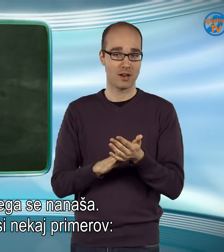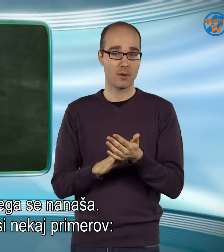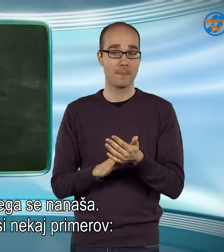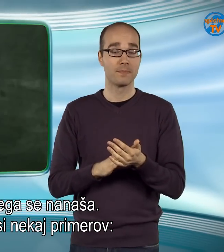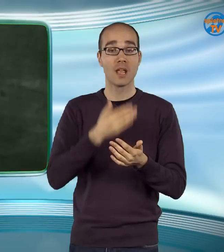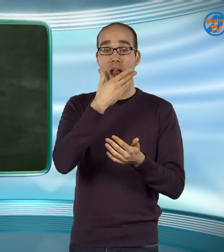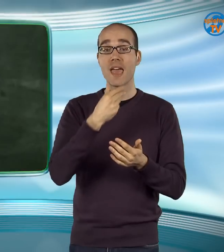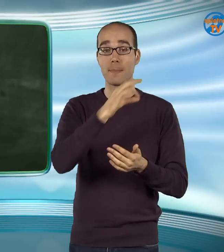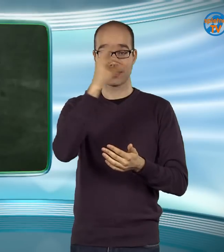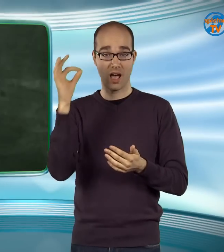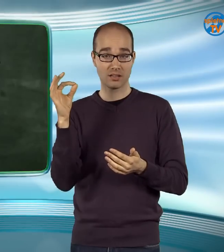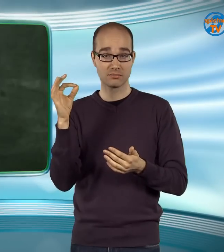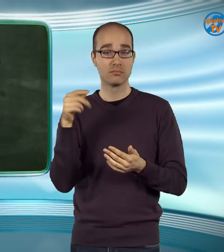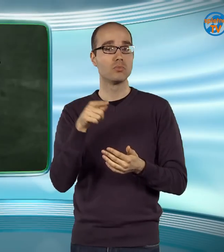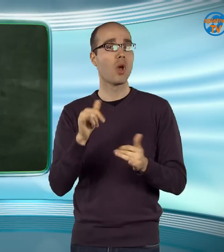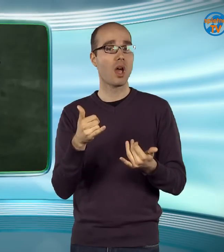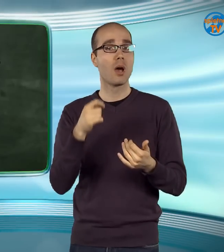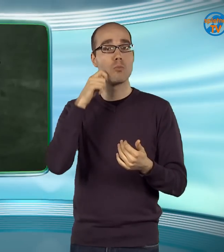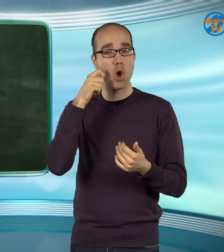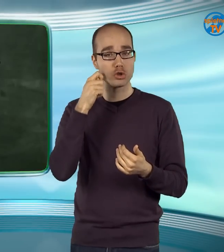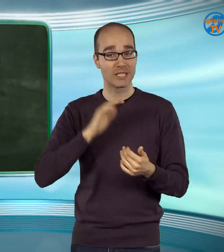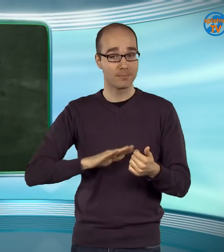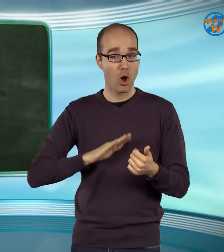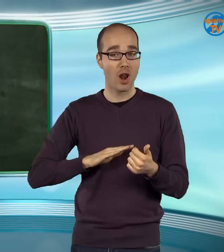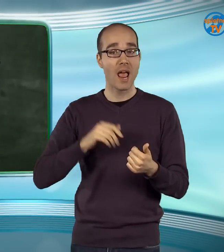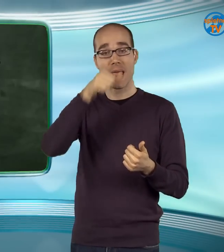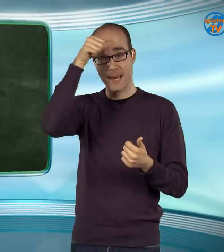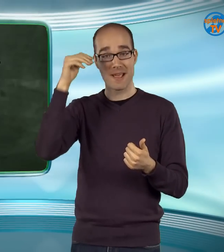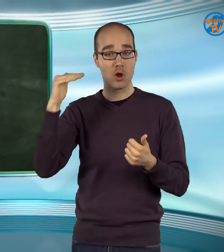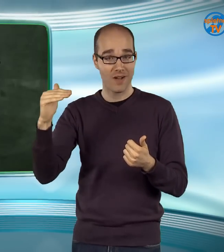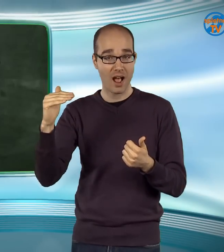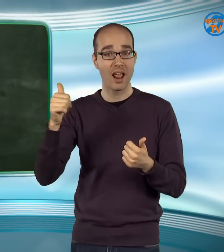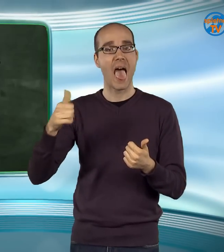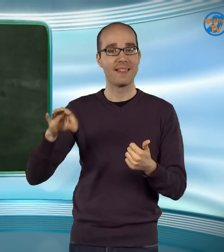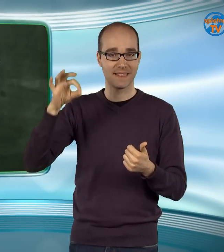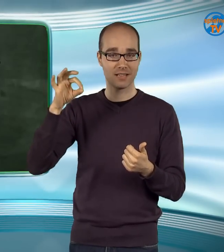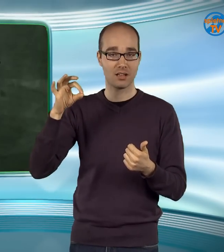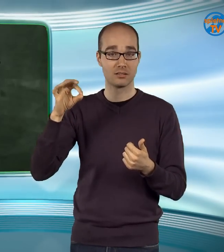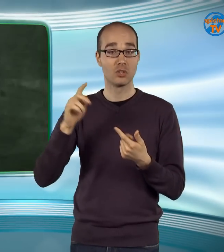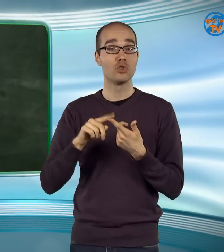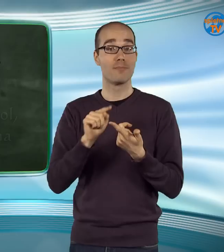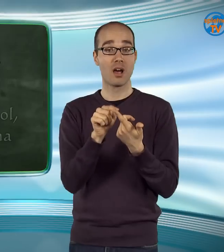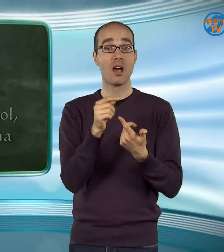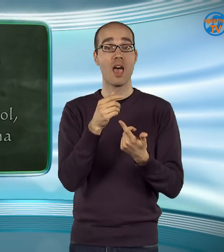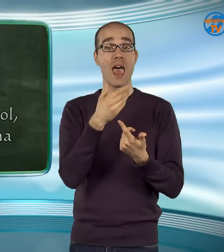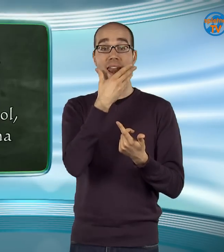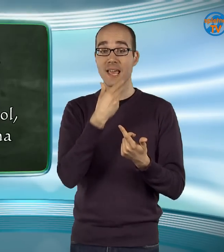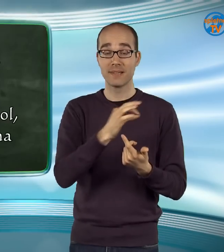Lep dan, moški spol, imenovalnik Ednina. Lepi